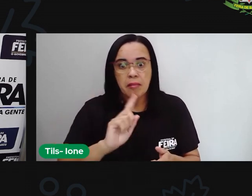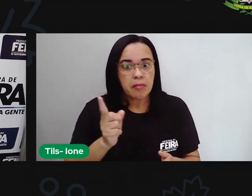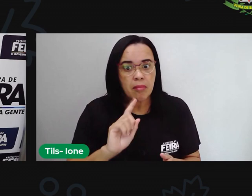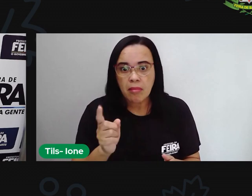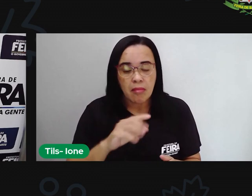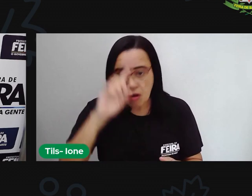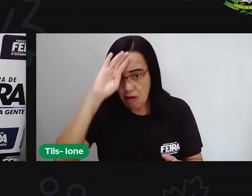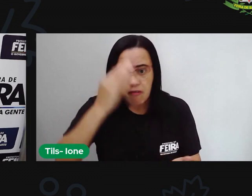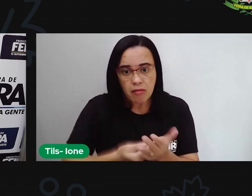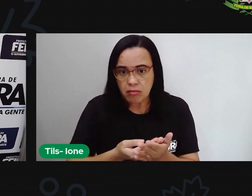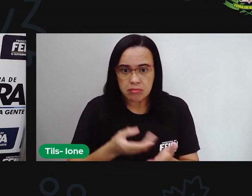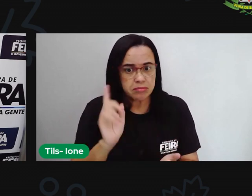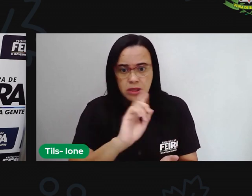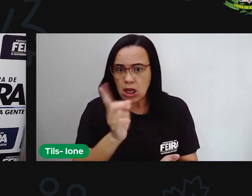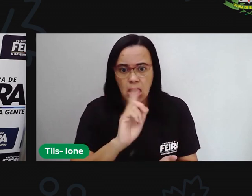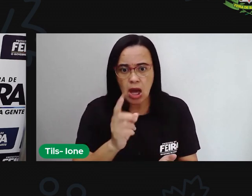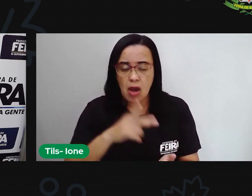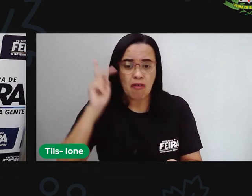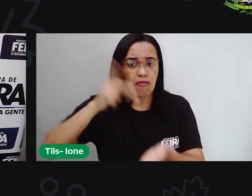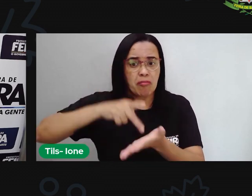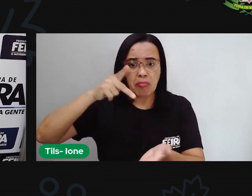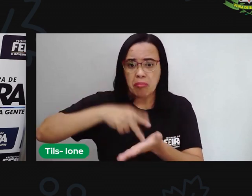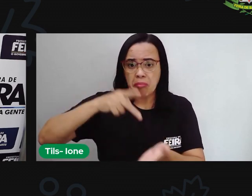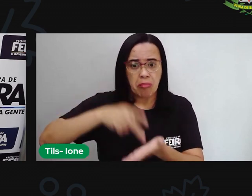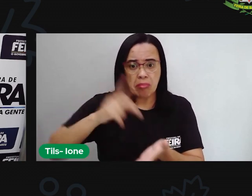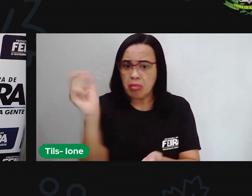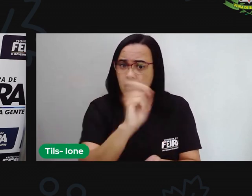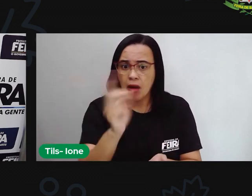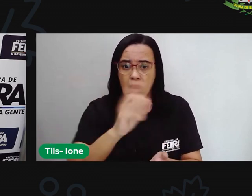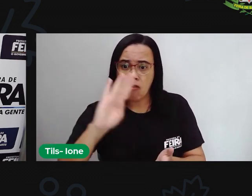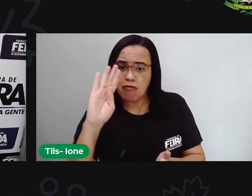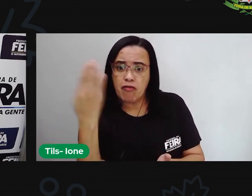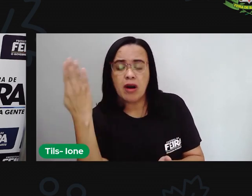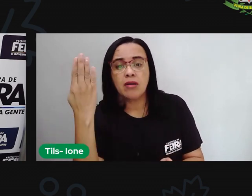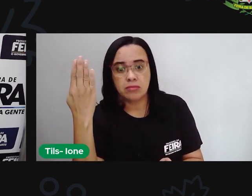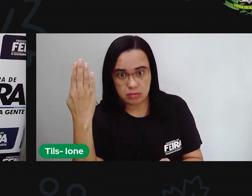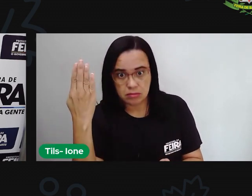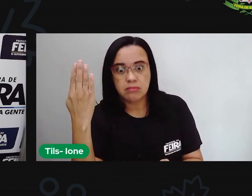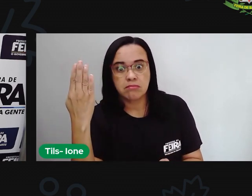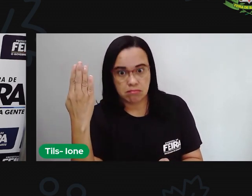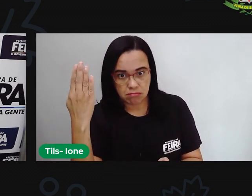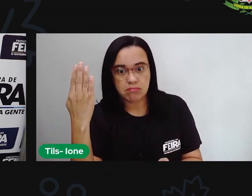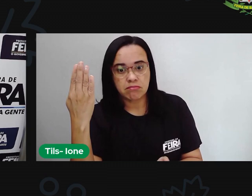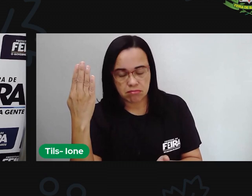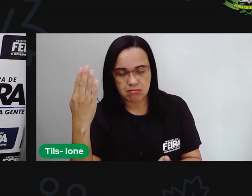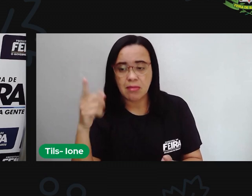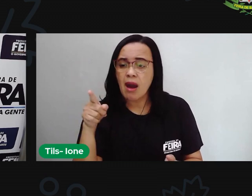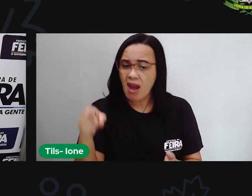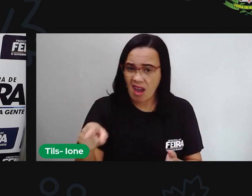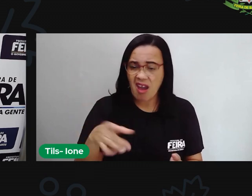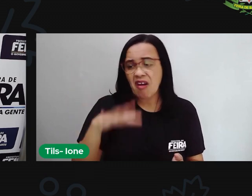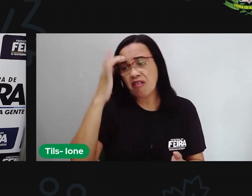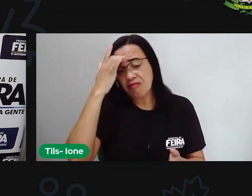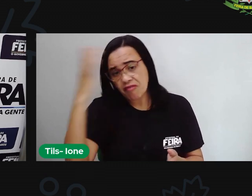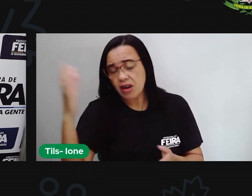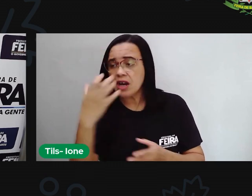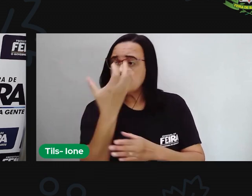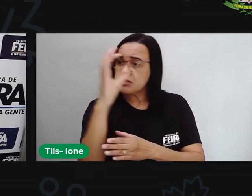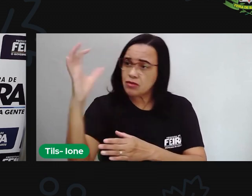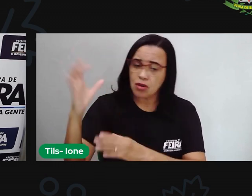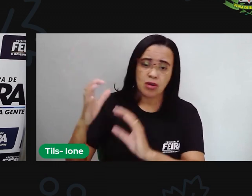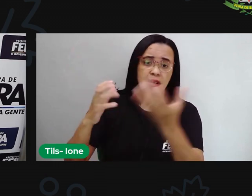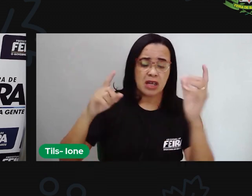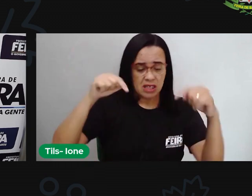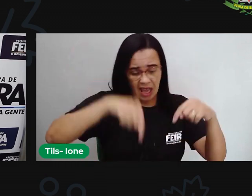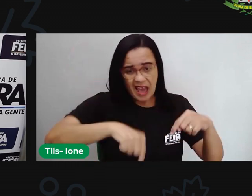Ela falou outras coisas também. Fica muito fácil fazer de conta nesta floresta porque não dá para ver o que tem